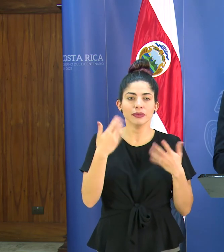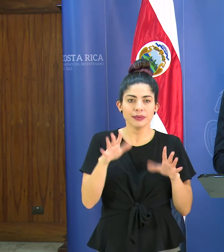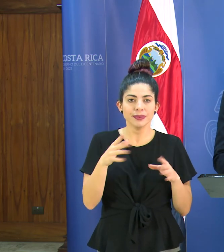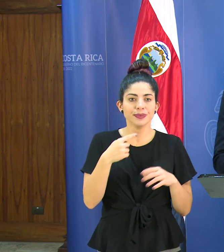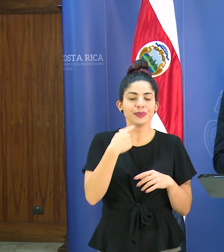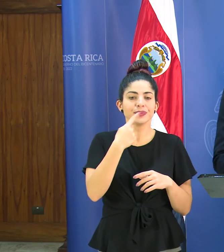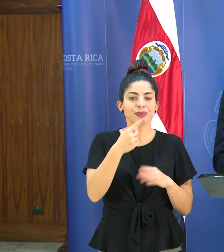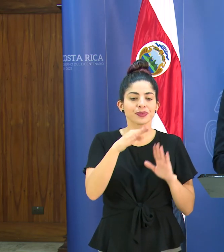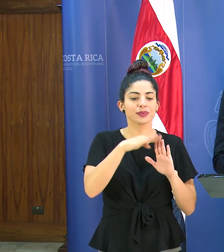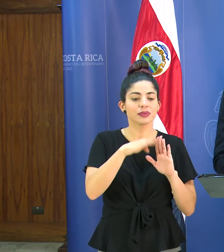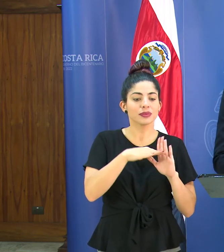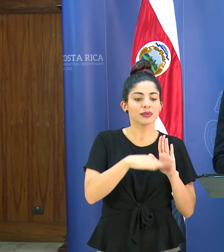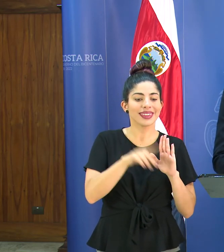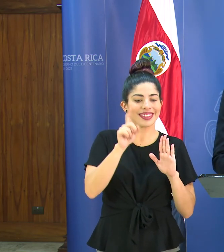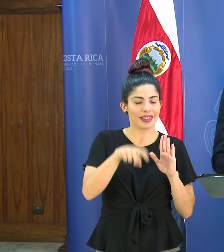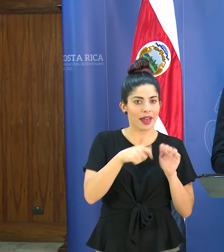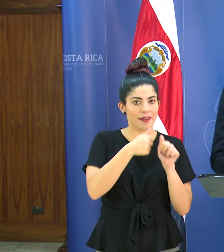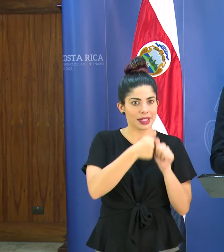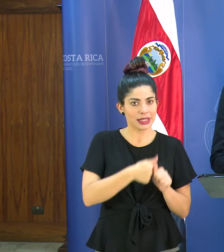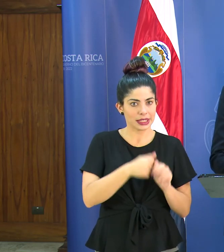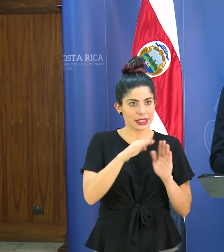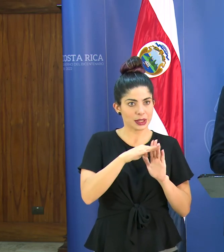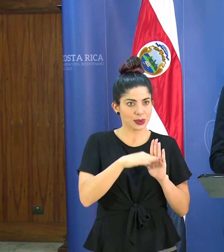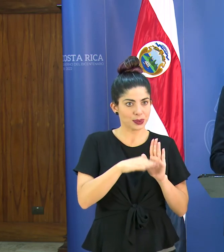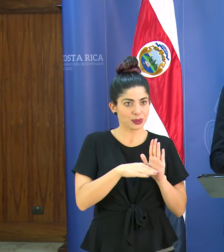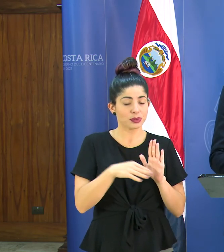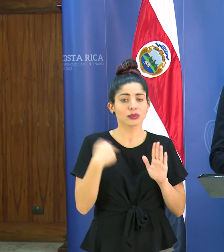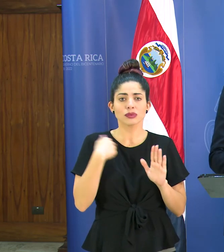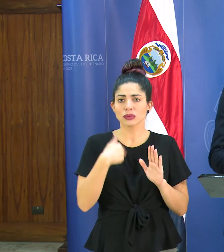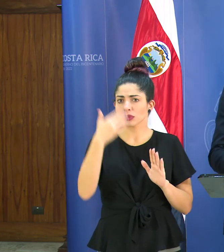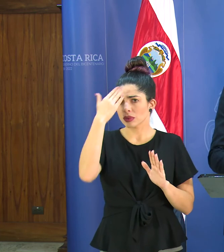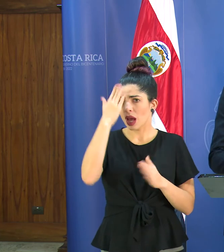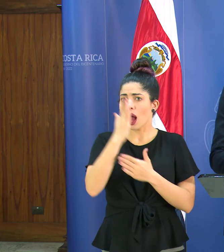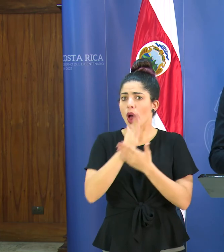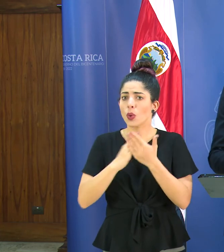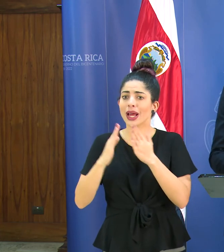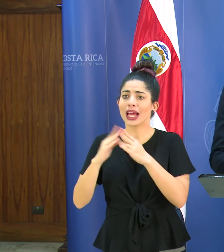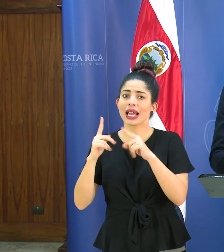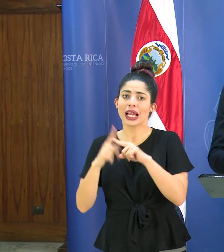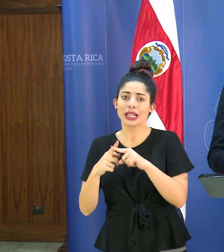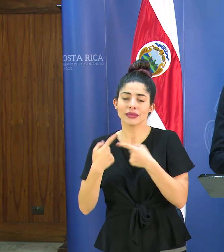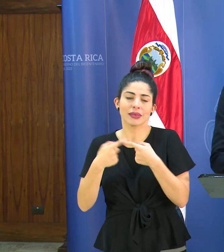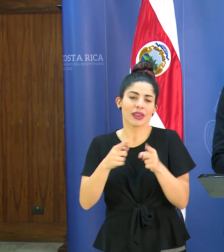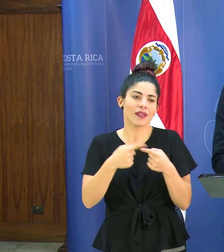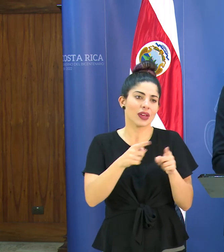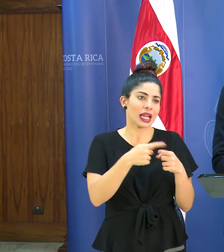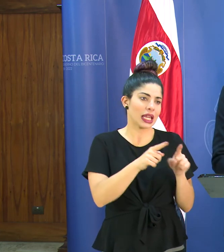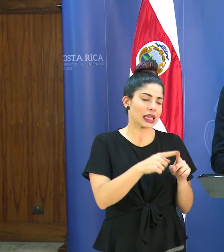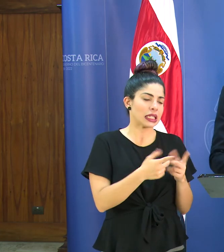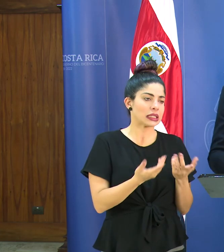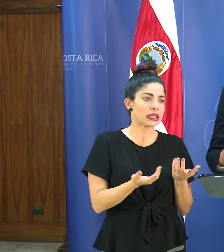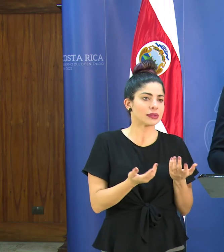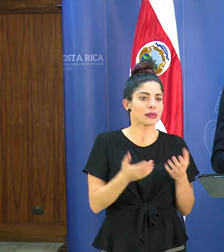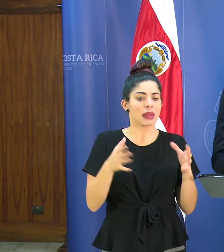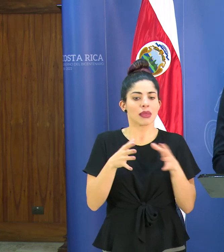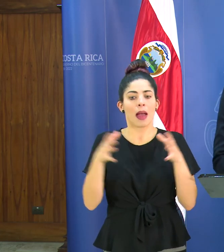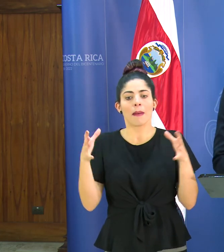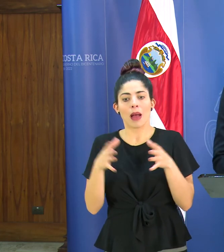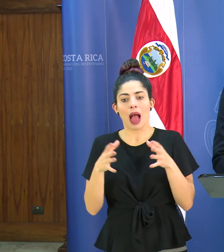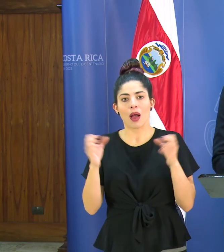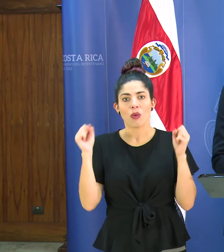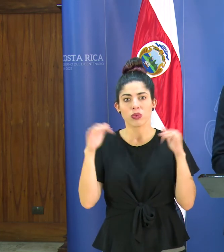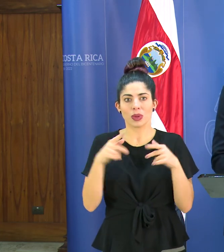dado una serie de pautas que se deben cumplir sabemos que hay iglesias de diferentes también pues tamaños y